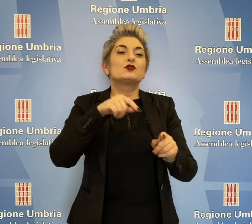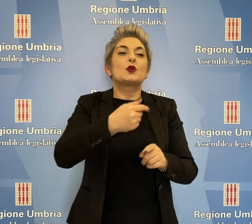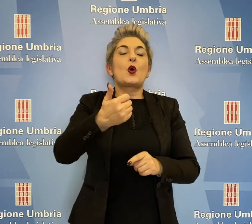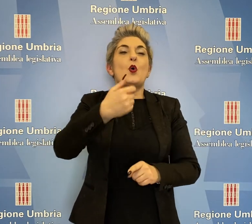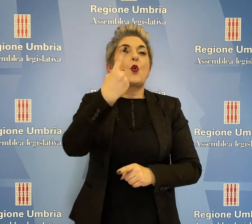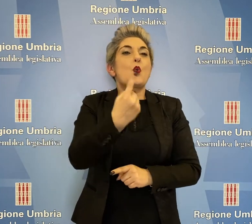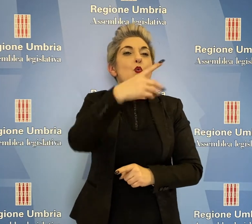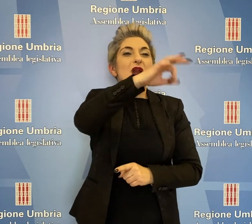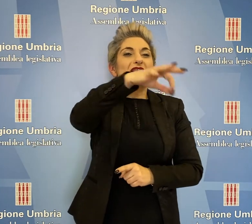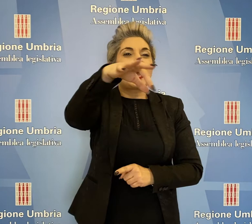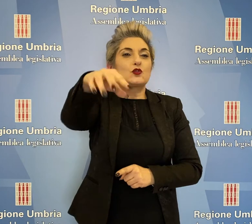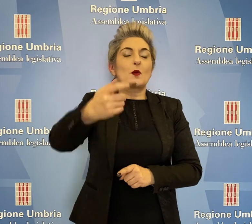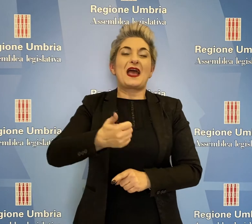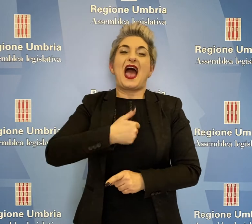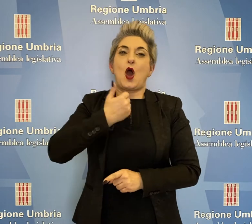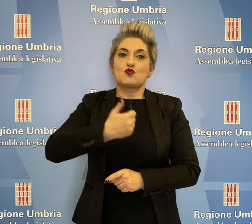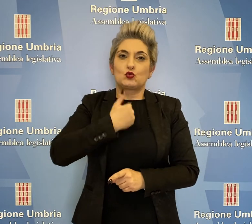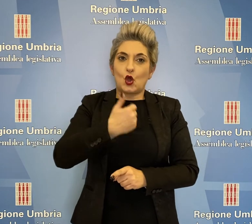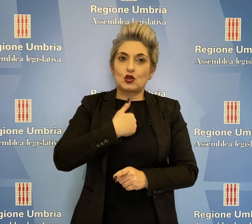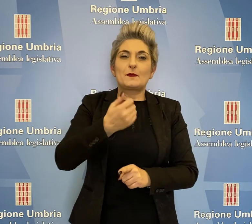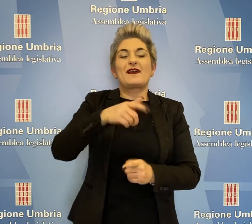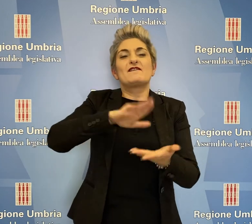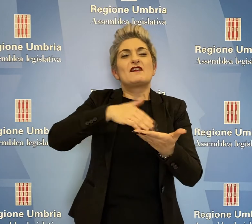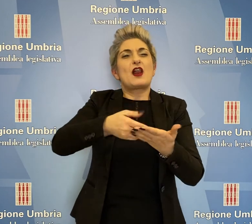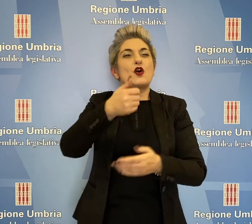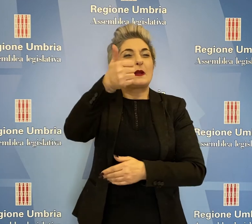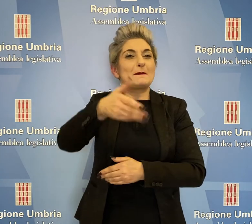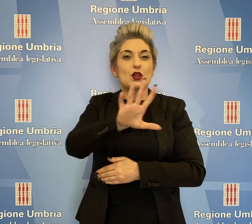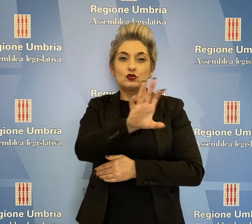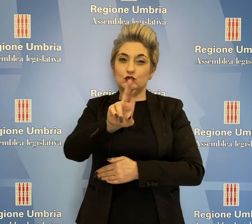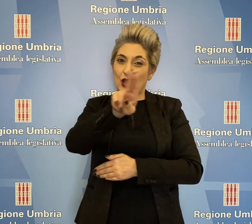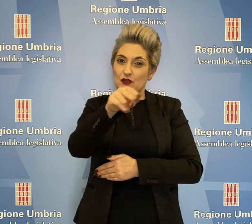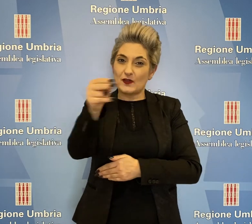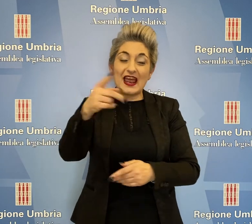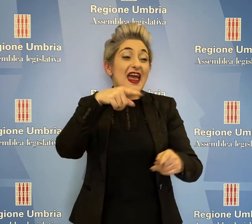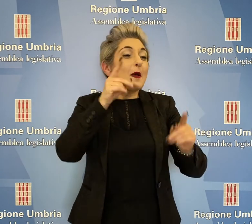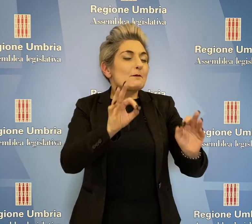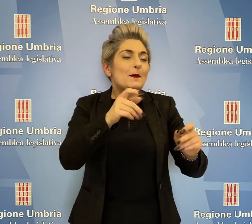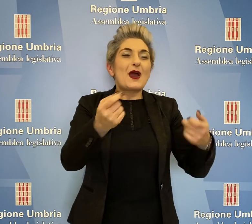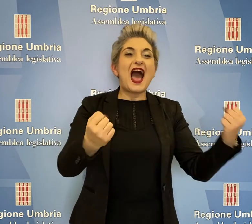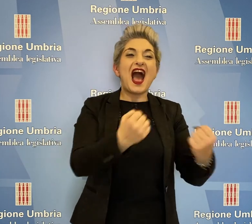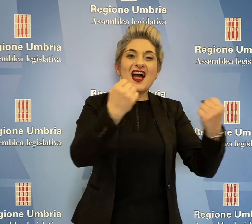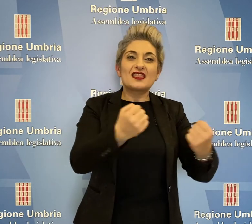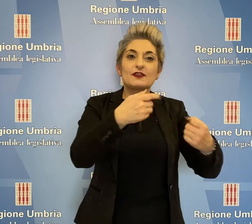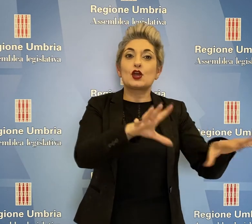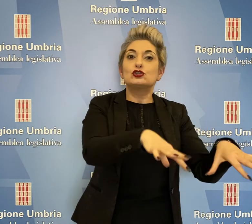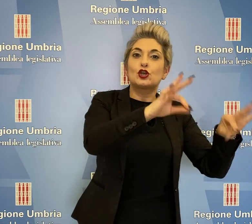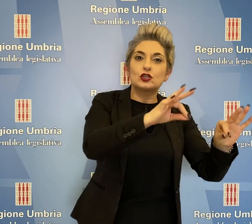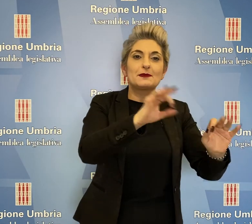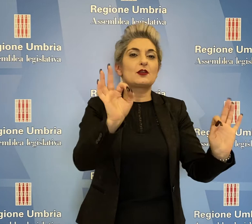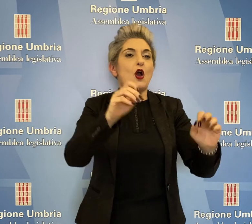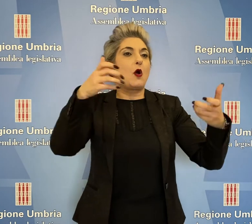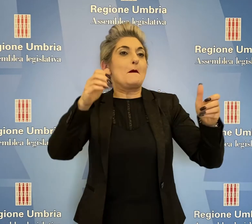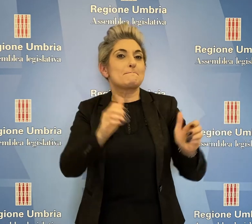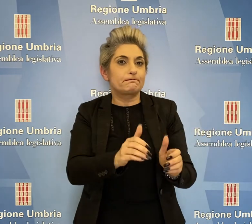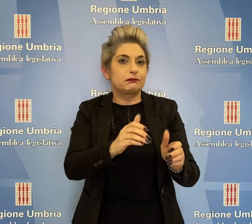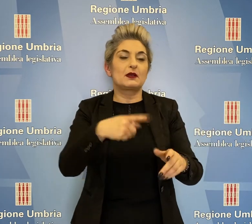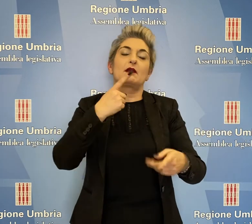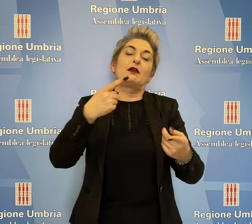autonomi, 1.500 euro alle attività, che sono state temporaneamente sospese o ridotte a seguito di decreti del